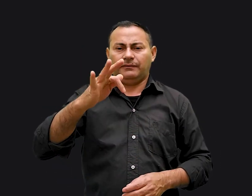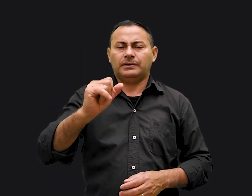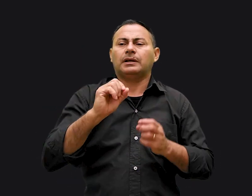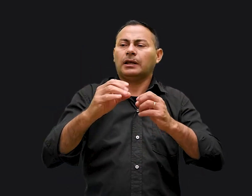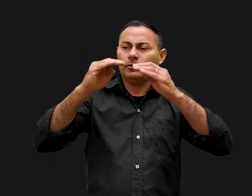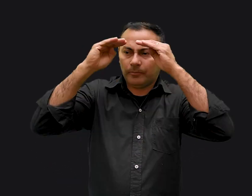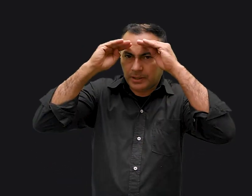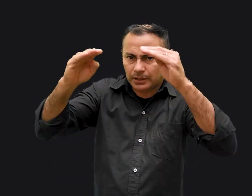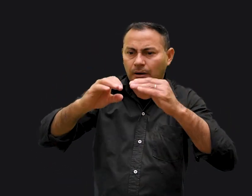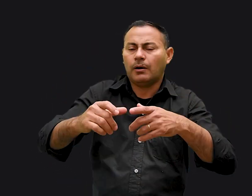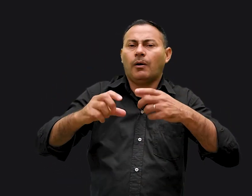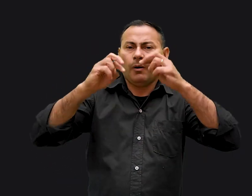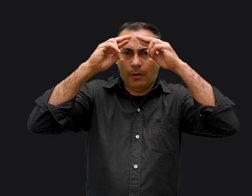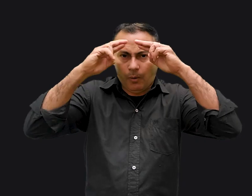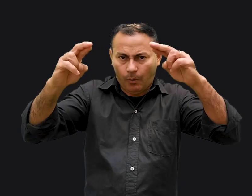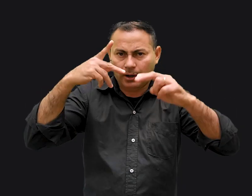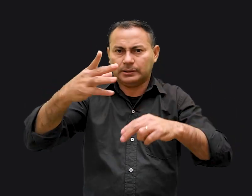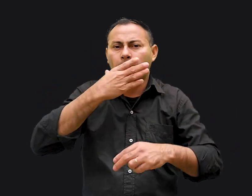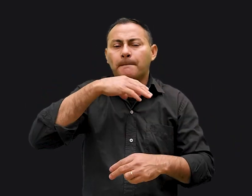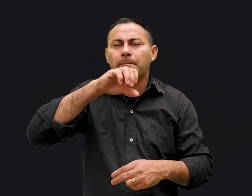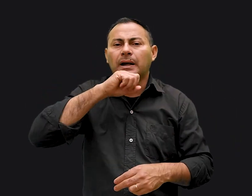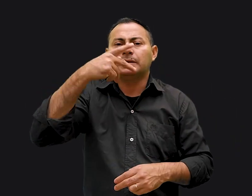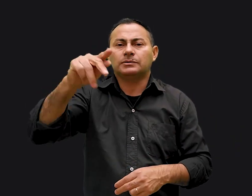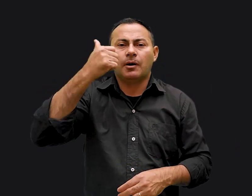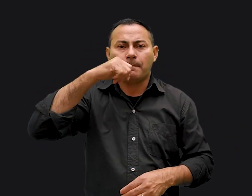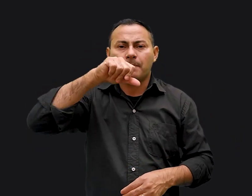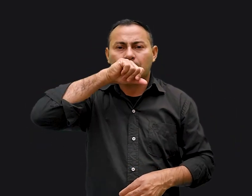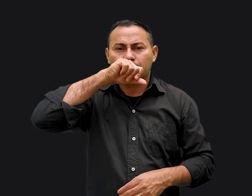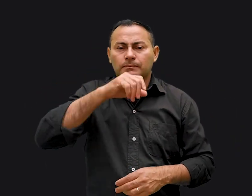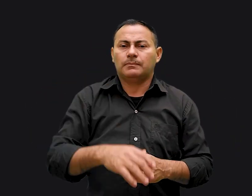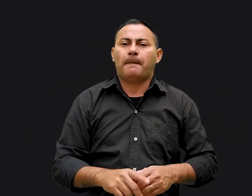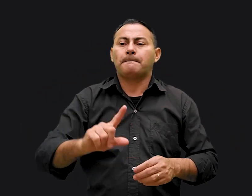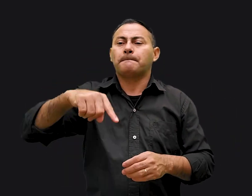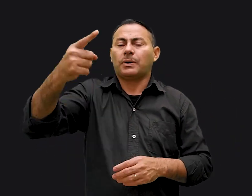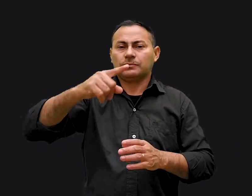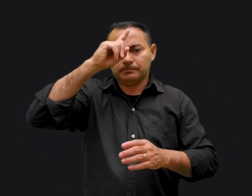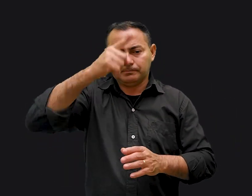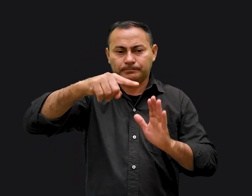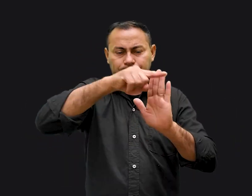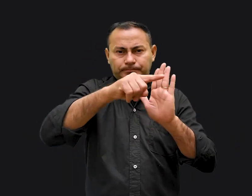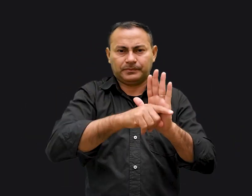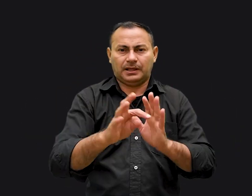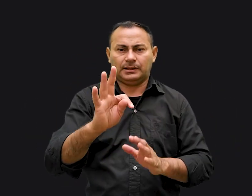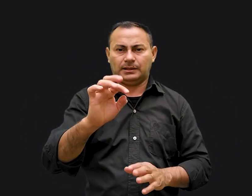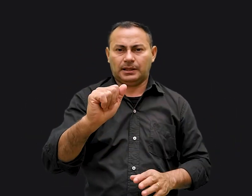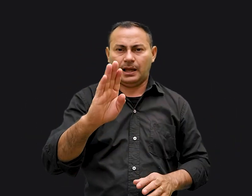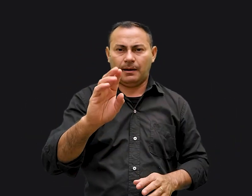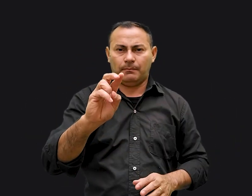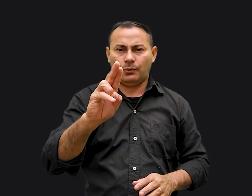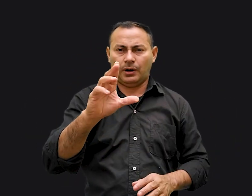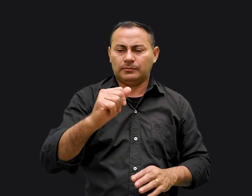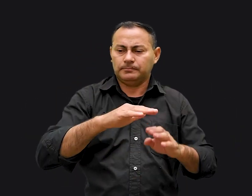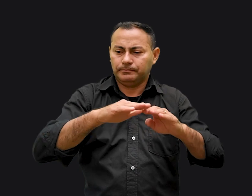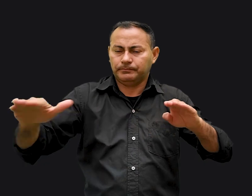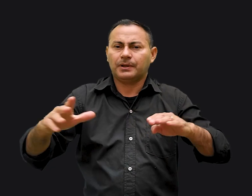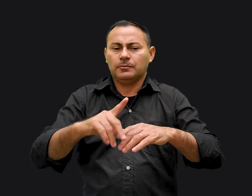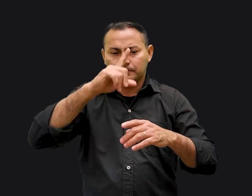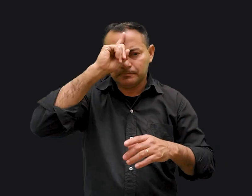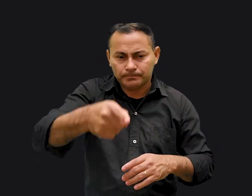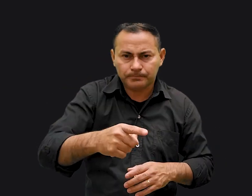quem o obedece Honra teu pai e tua mãe O próximo mandamento está na tábua horizontal São os mandamentos